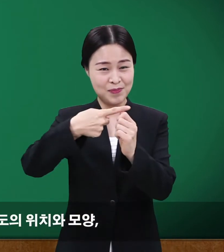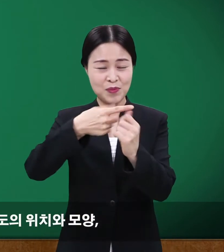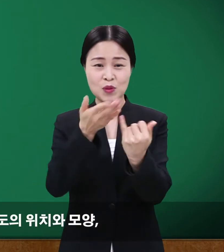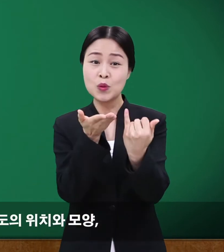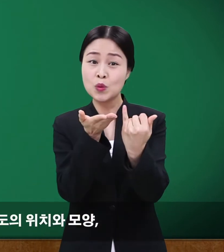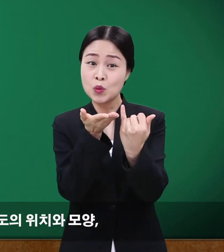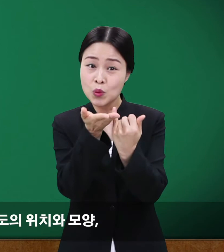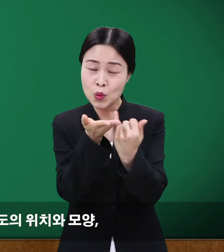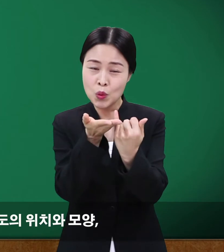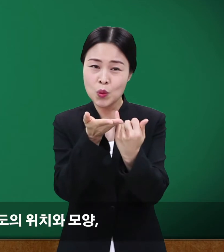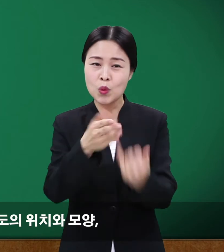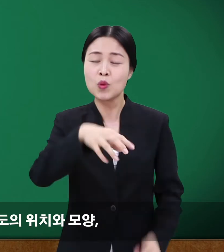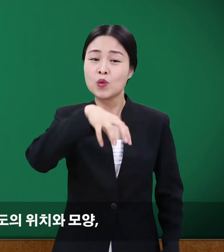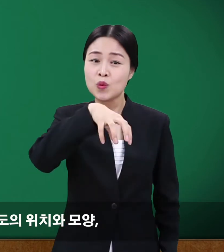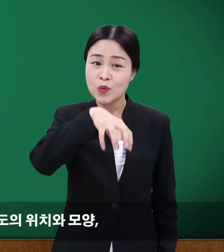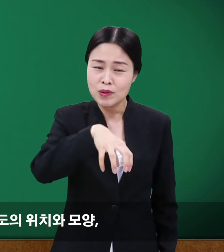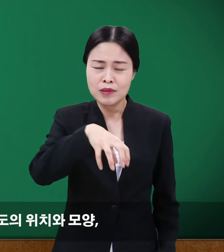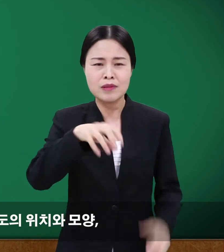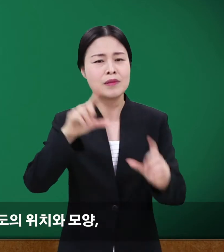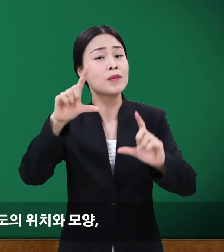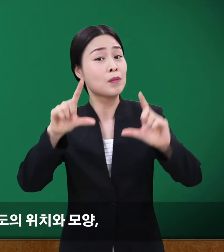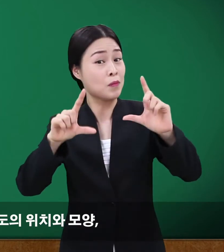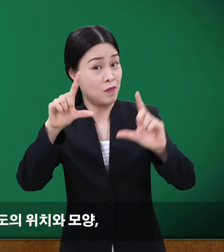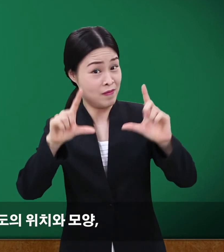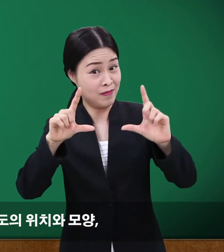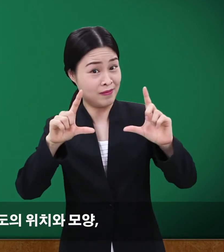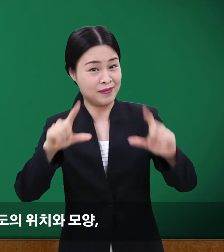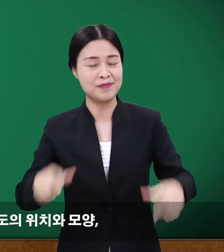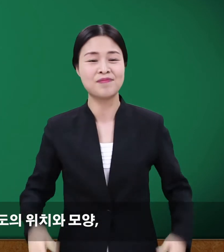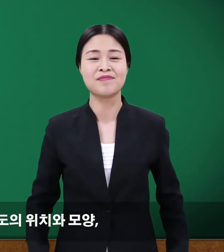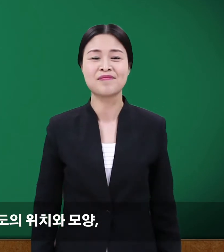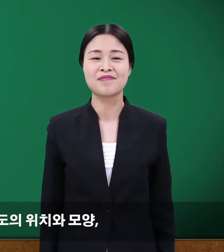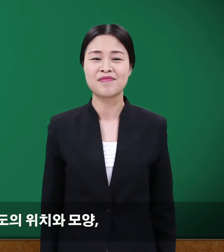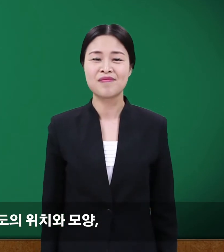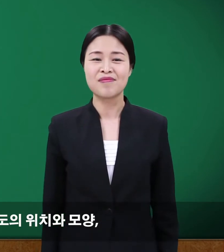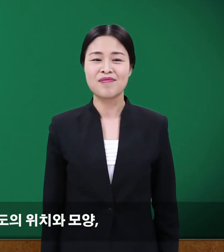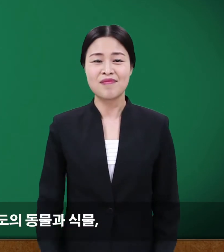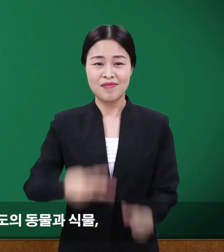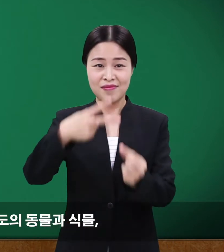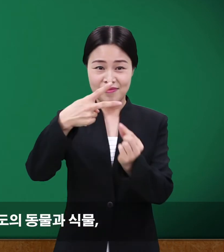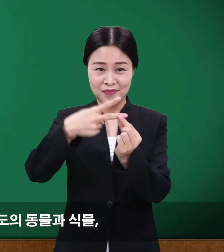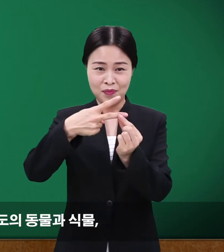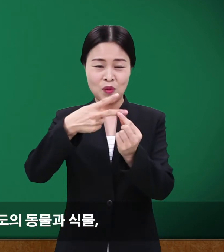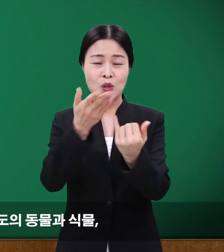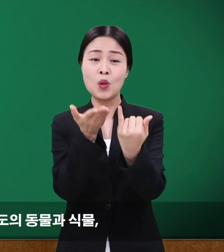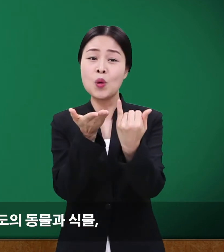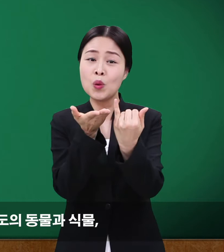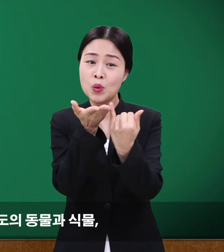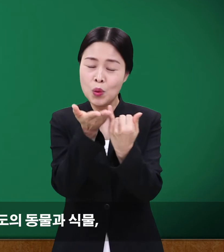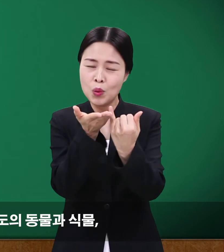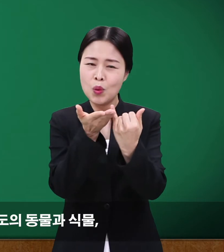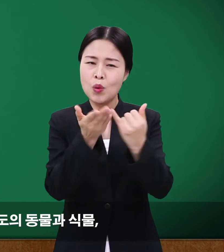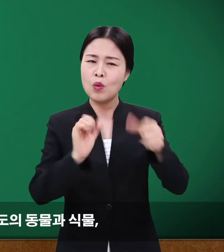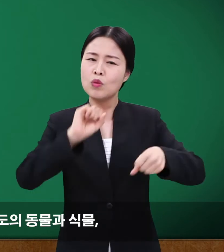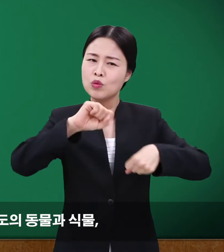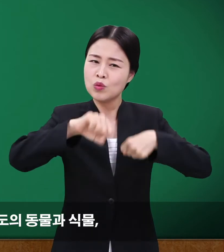1단원에서 배운 독도의 위치와 모양 2단원에서 배운 독도의